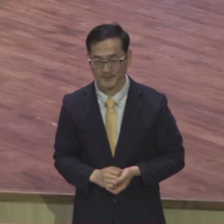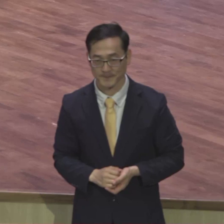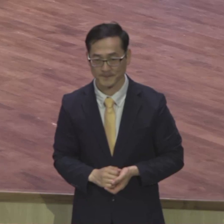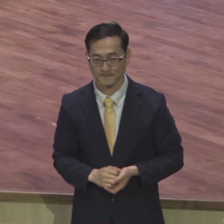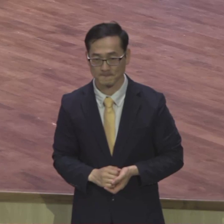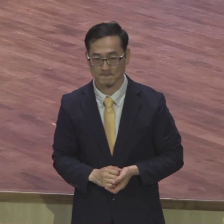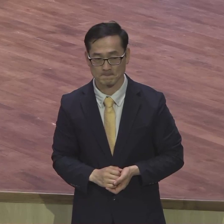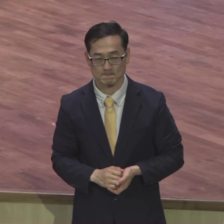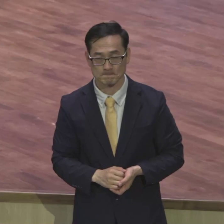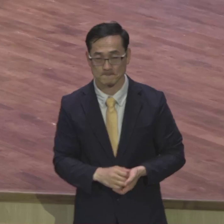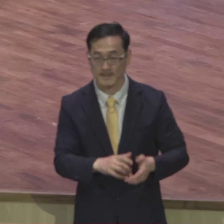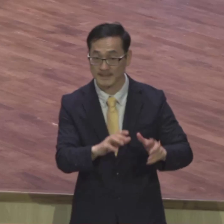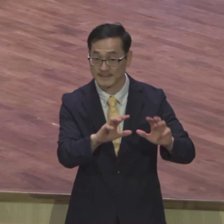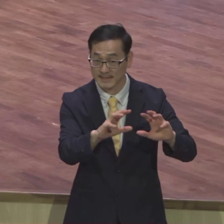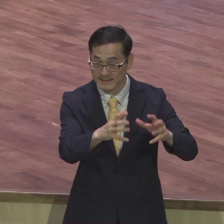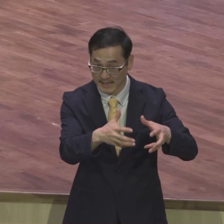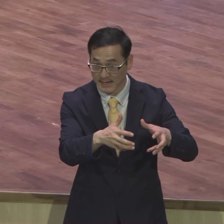모두 우리 현장 그렇습니다